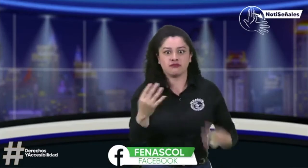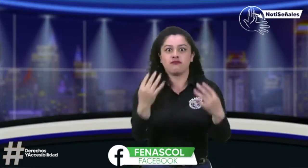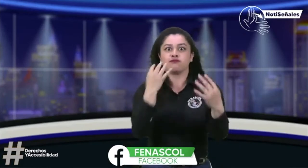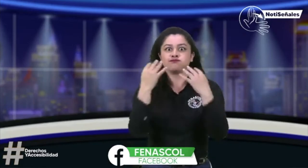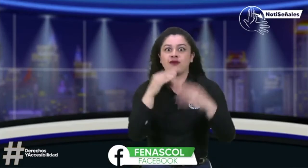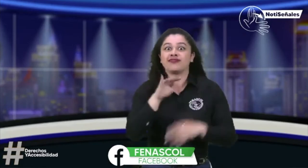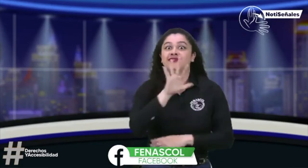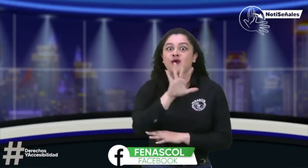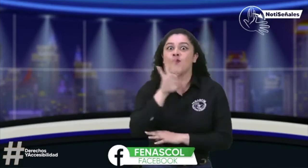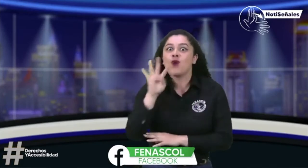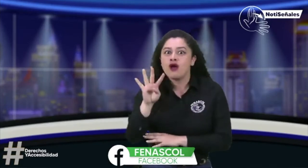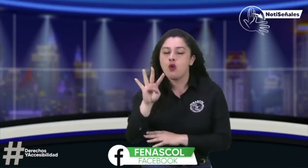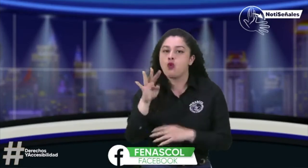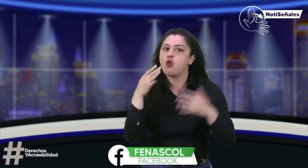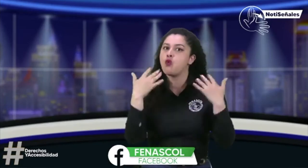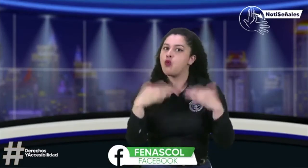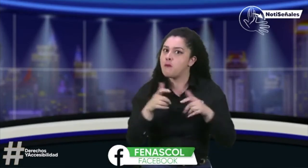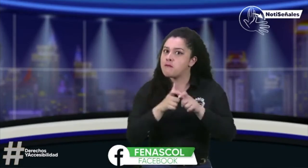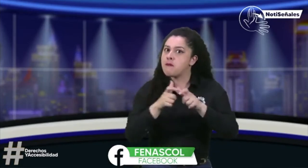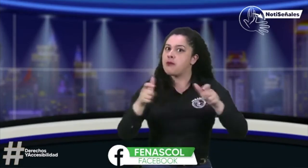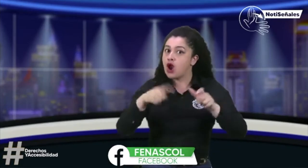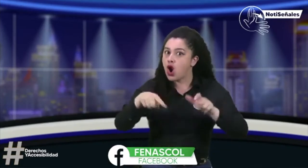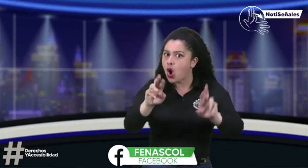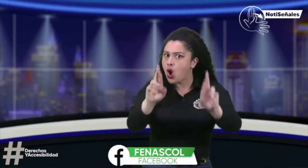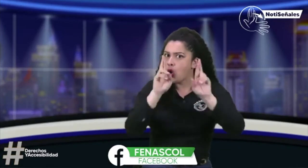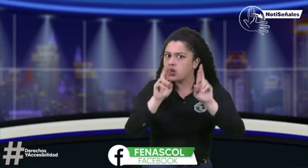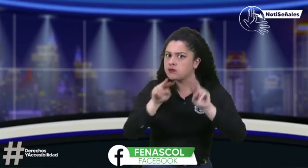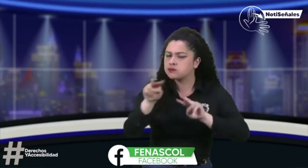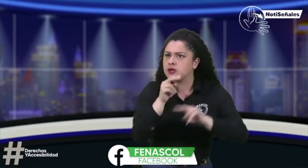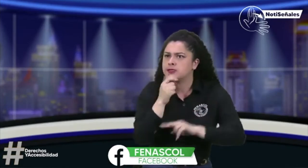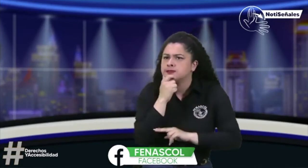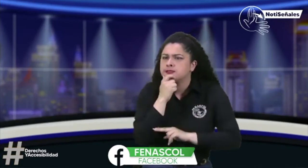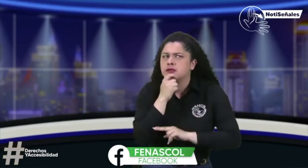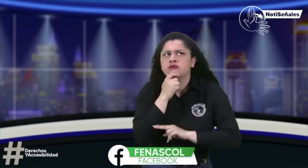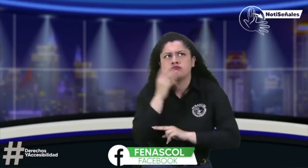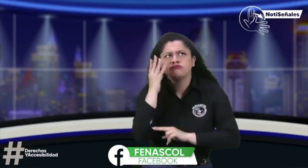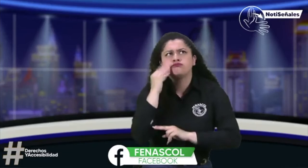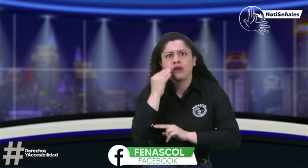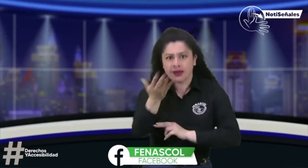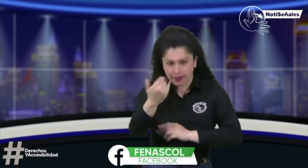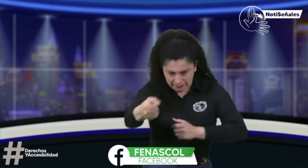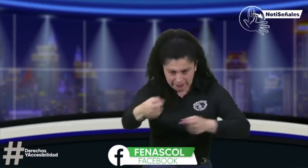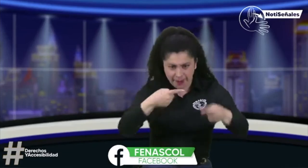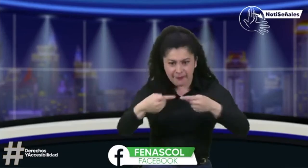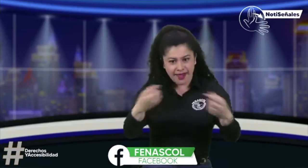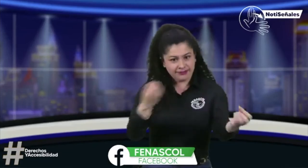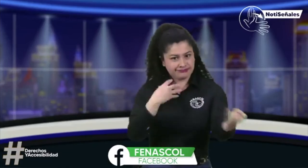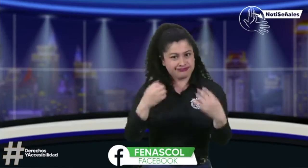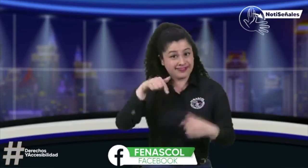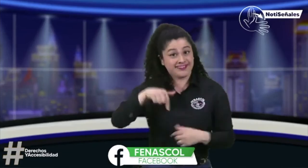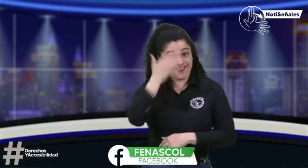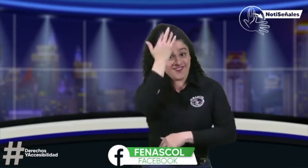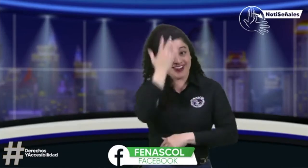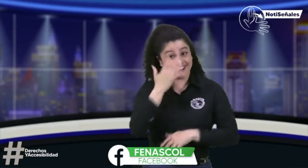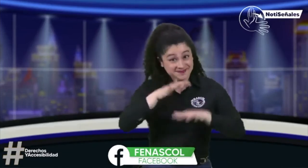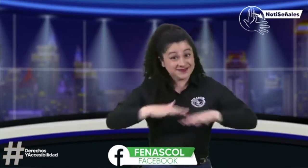En estos momentos nos están viendo 54 personas. Ojalá que ustedes, que nos están viendo, cuéntenos su experiencia.